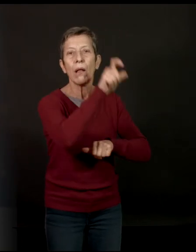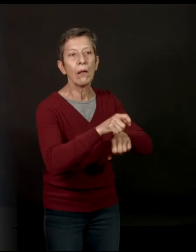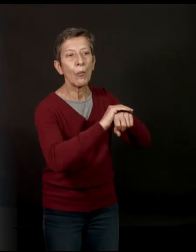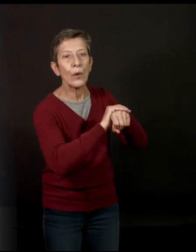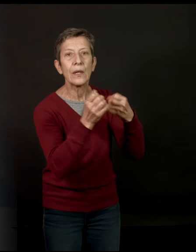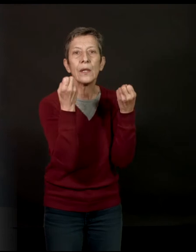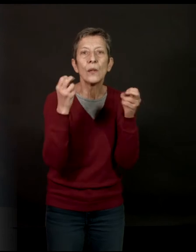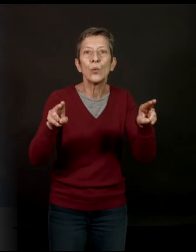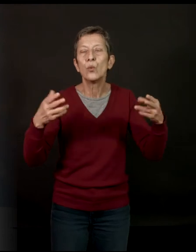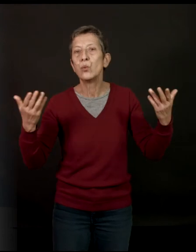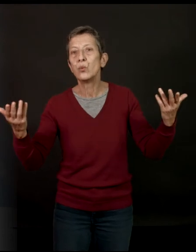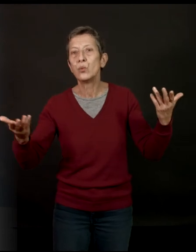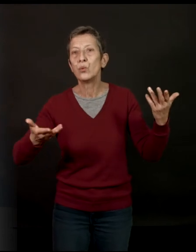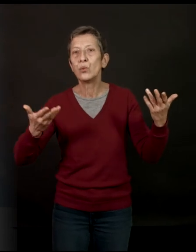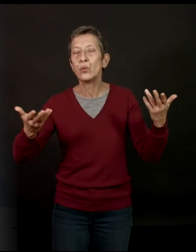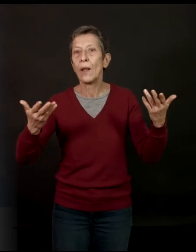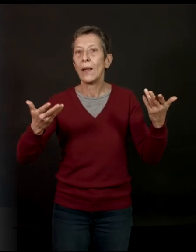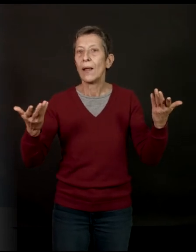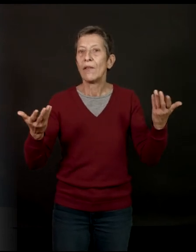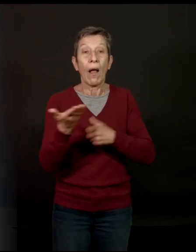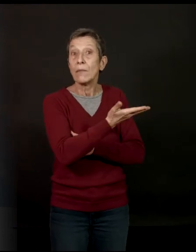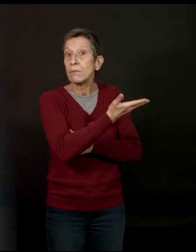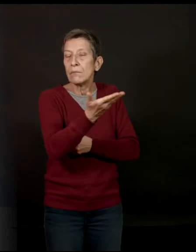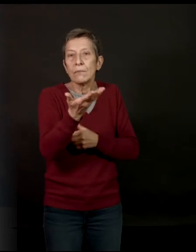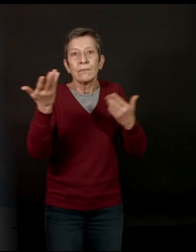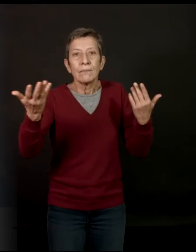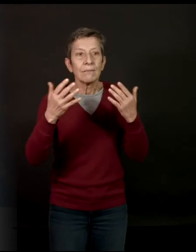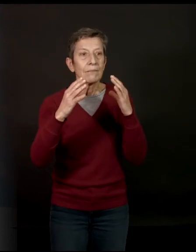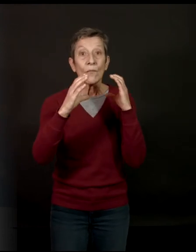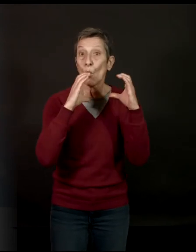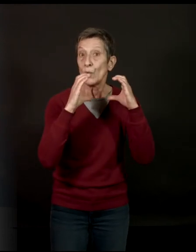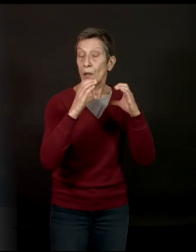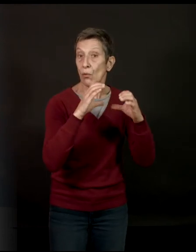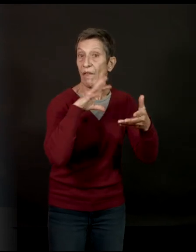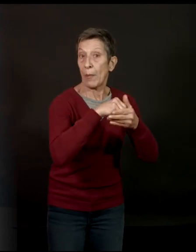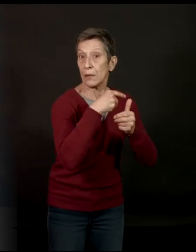pour lesquelles la communication est un métier ou fait partie de leur métier.